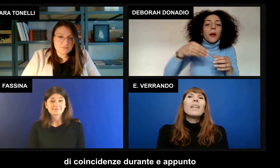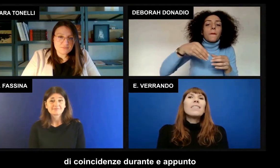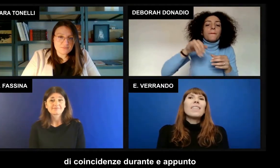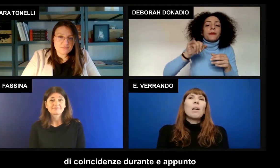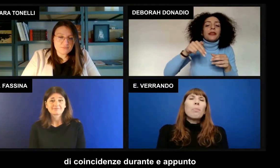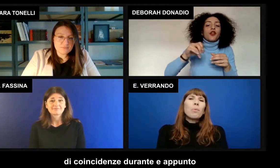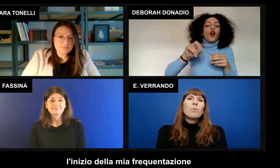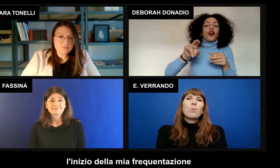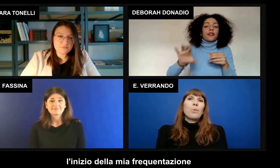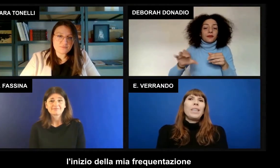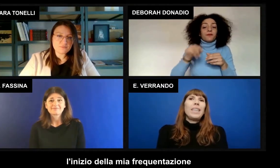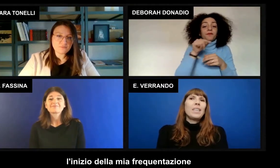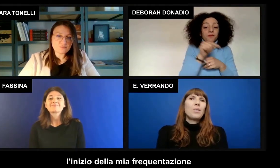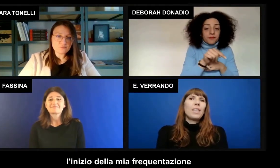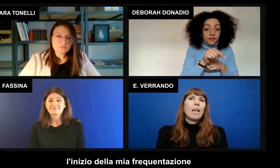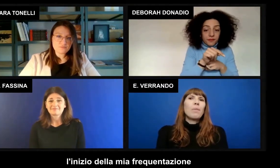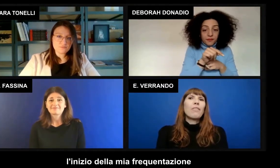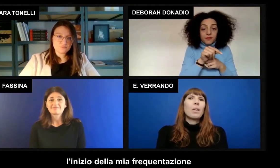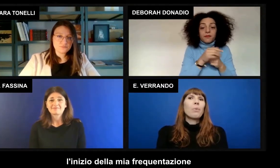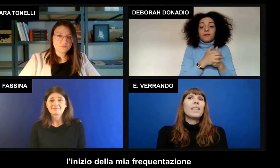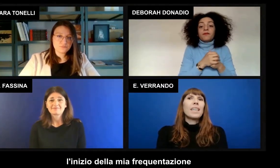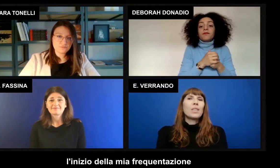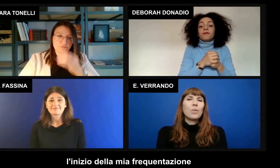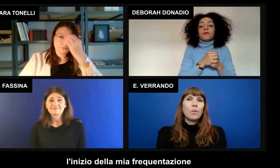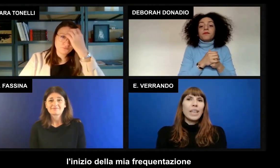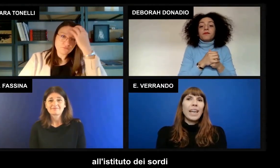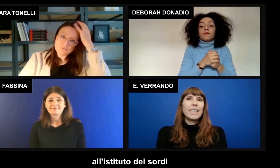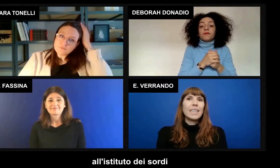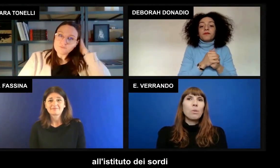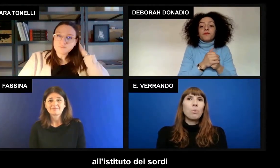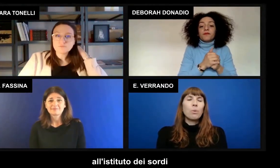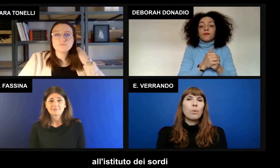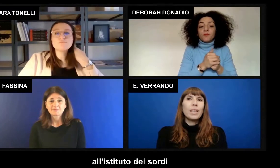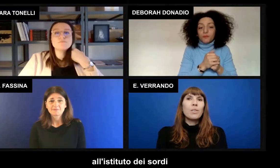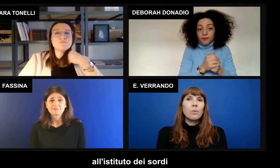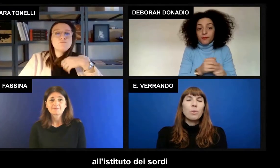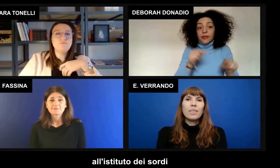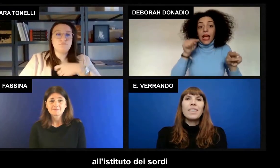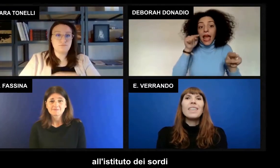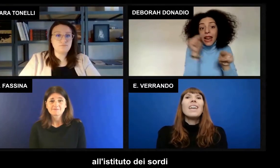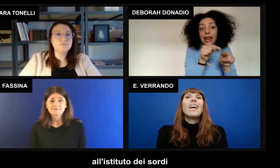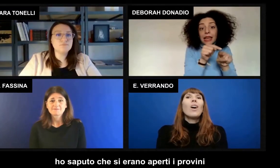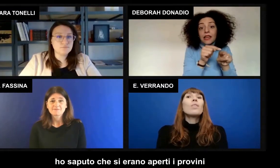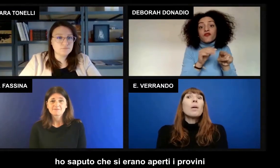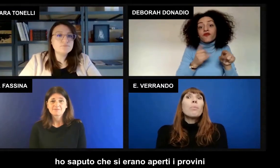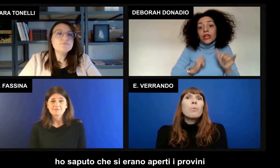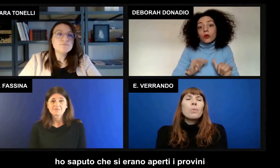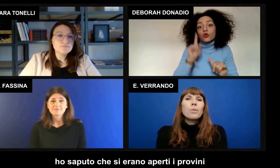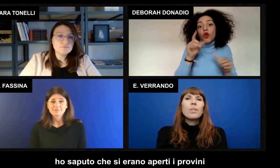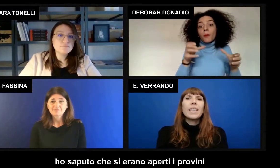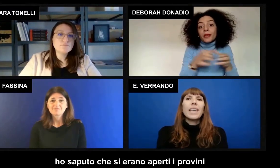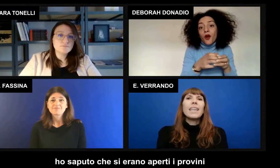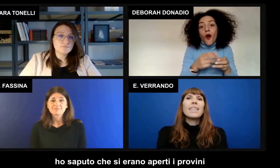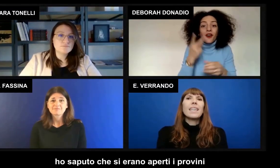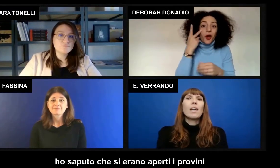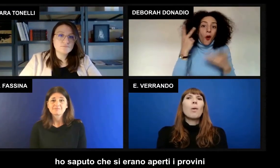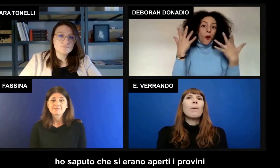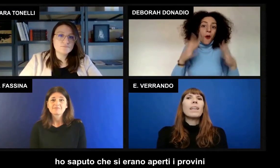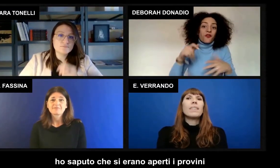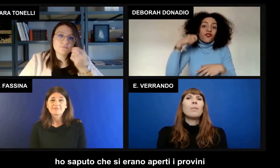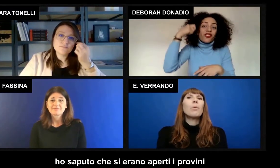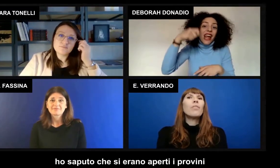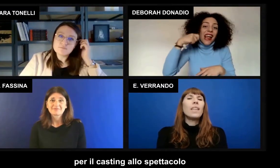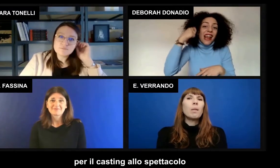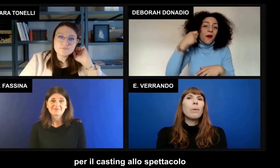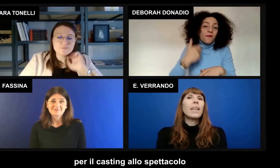Durante appunto l'inizio della mia frequentazione all'Istituto dei Sordi ho saputo che si erano